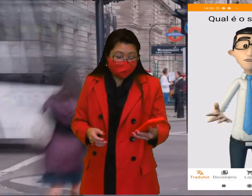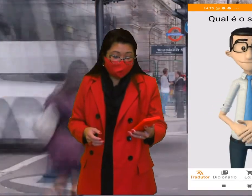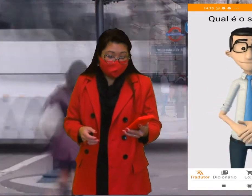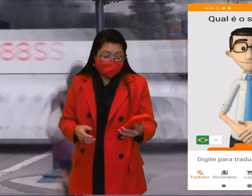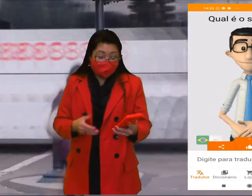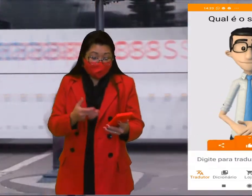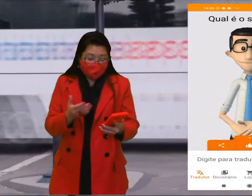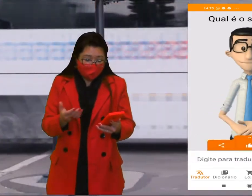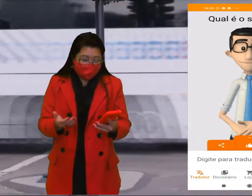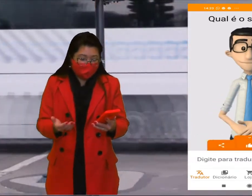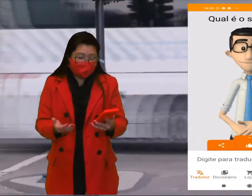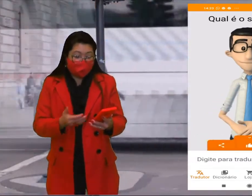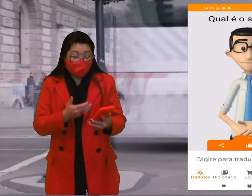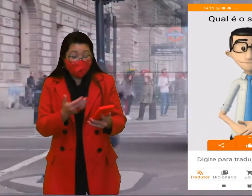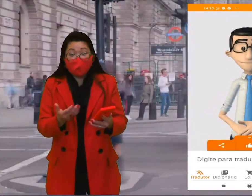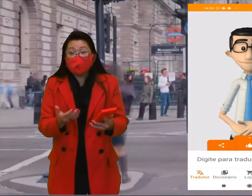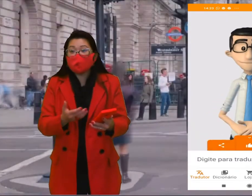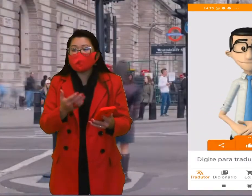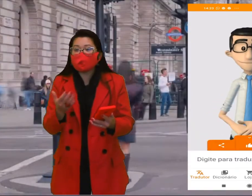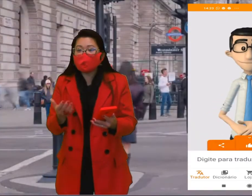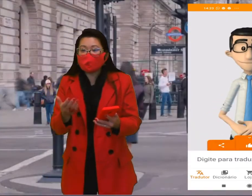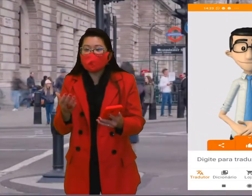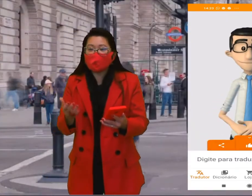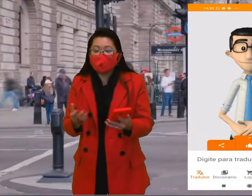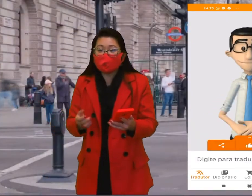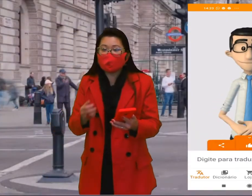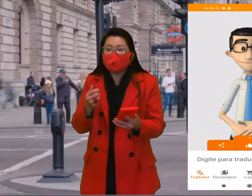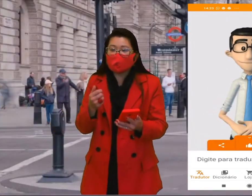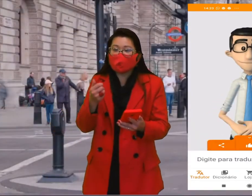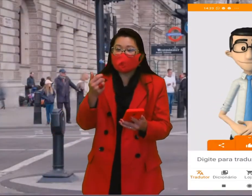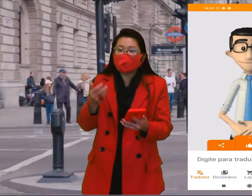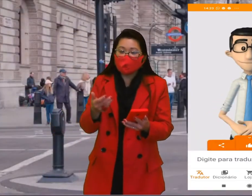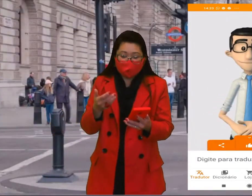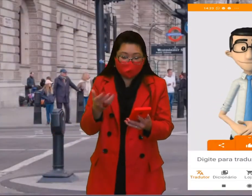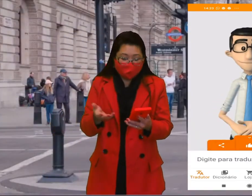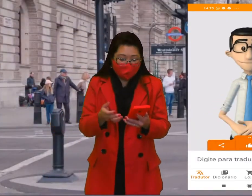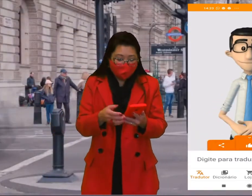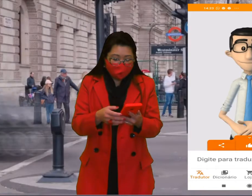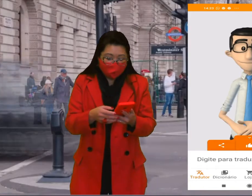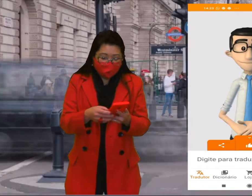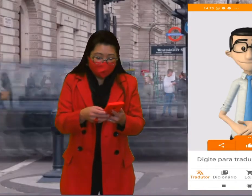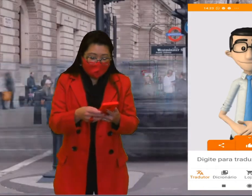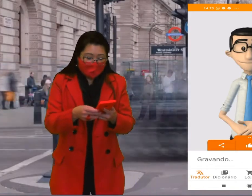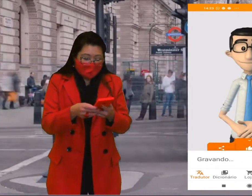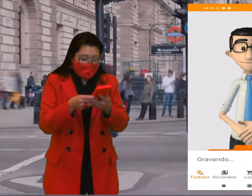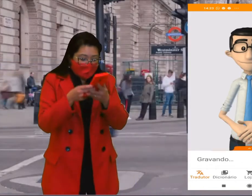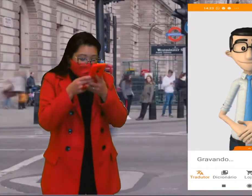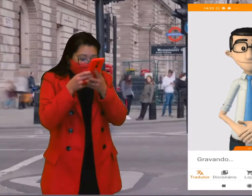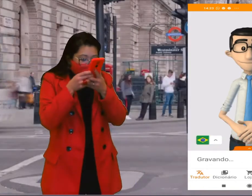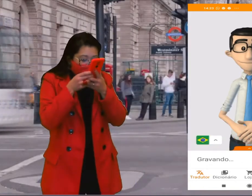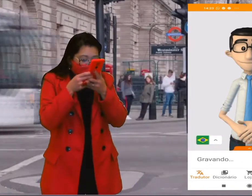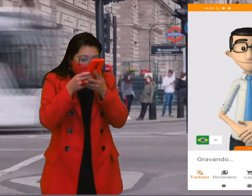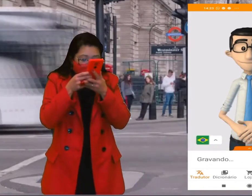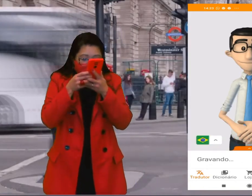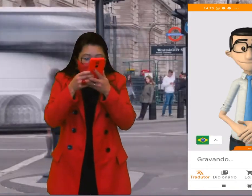Olha que bacana, o Hugo simplesmente, ele traduz para Libra. Meu nome